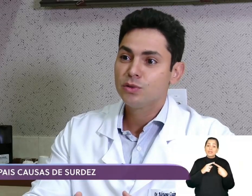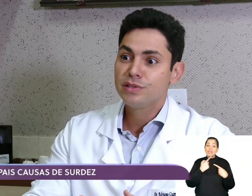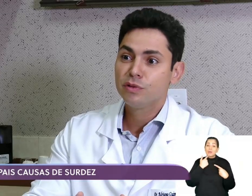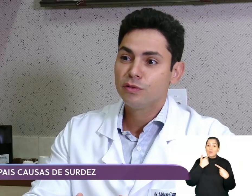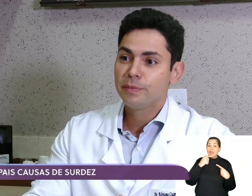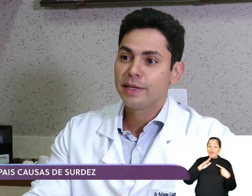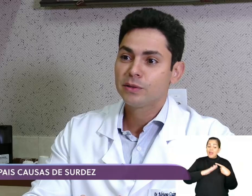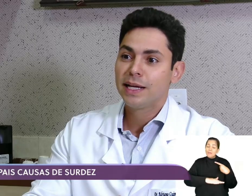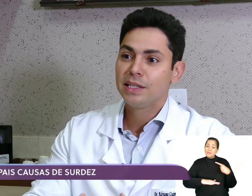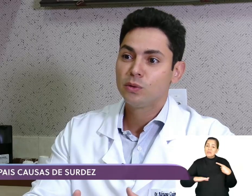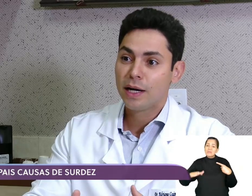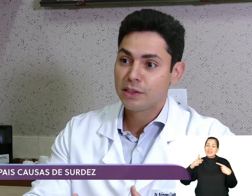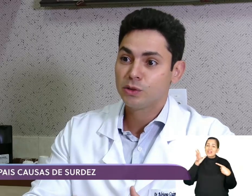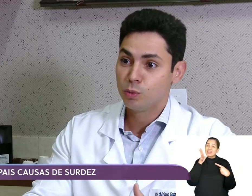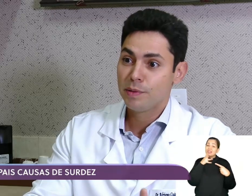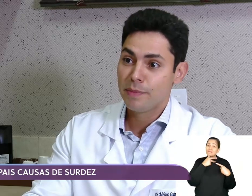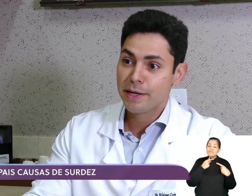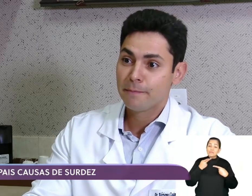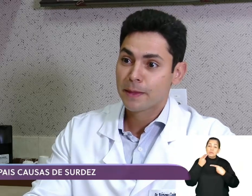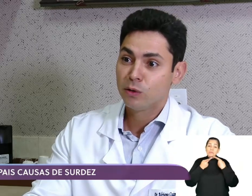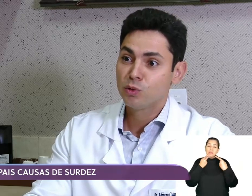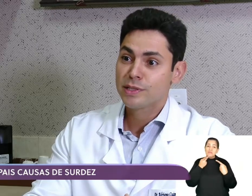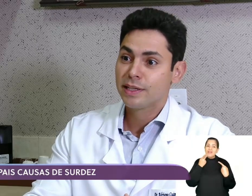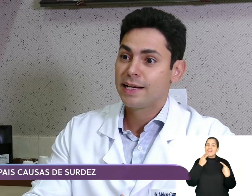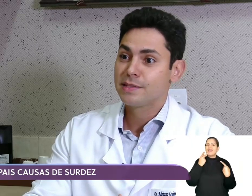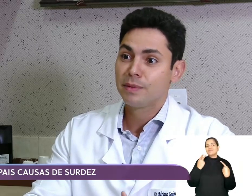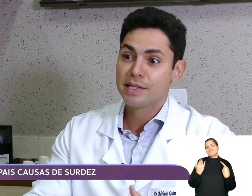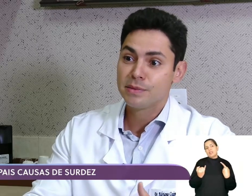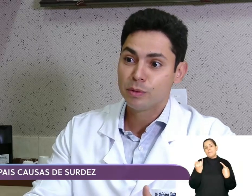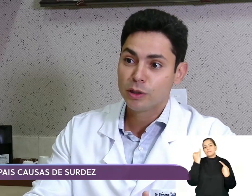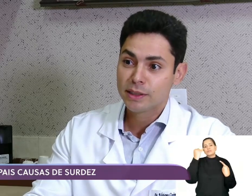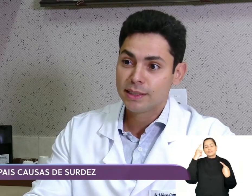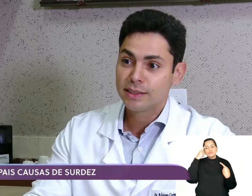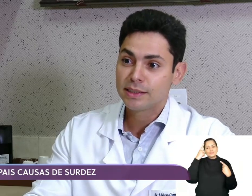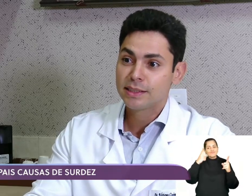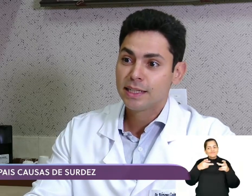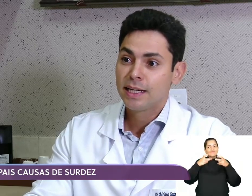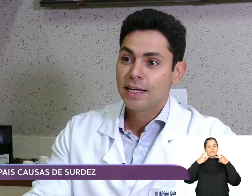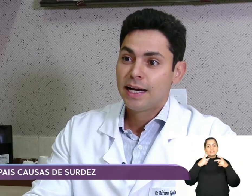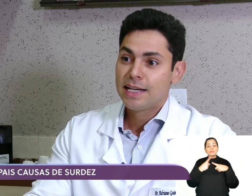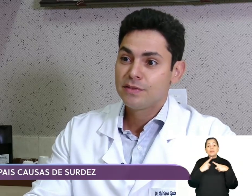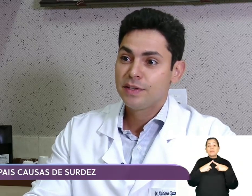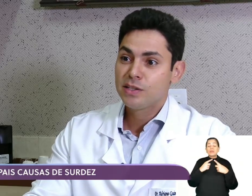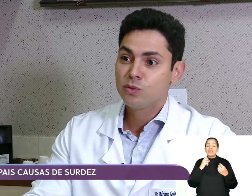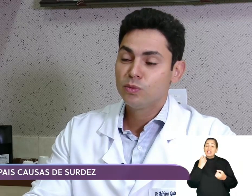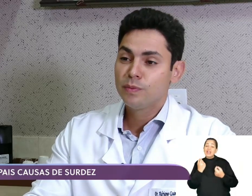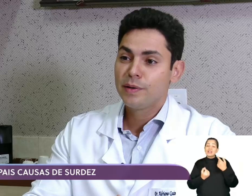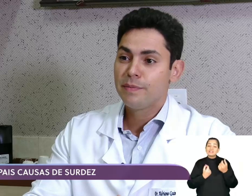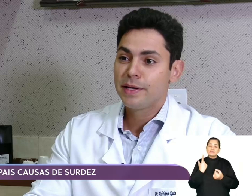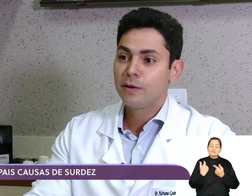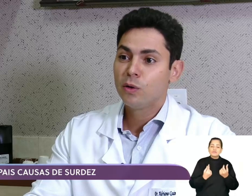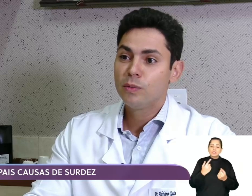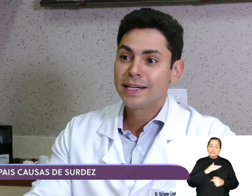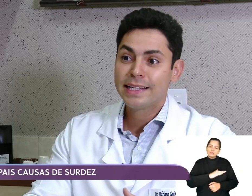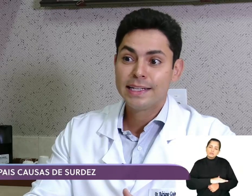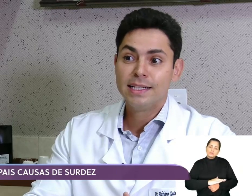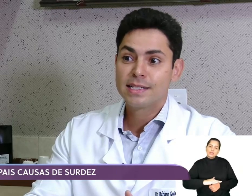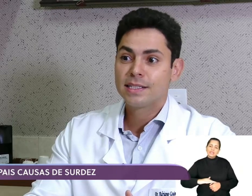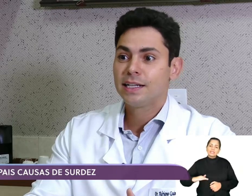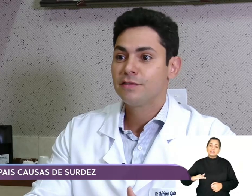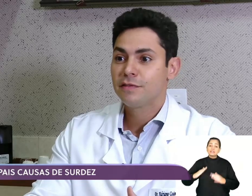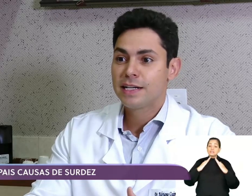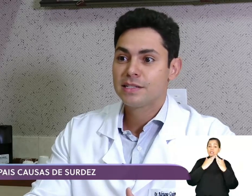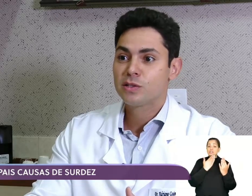atraso do desenvolvimento da linguagem do bebê é um dos sinais mais importantes. Às vezes, um bebê ou uma